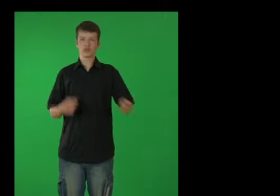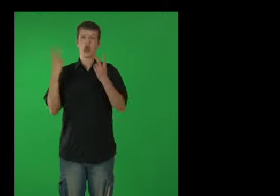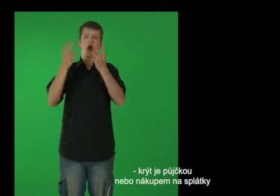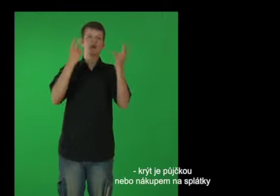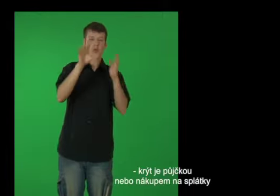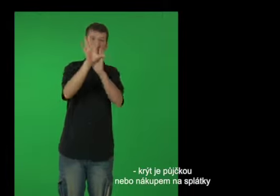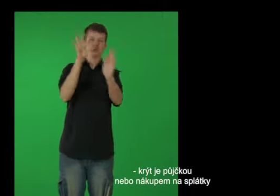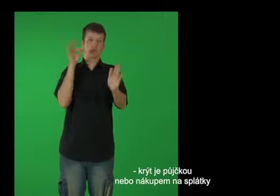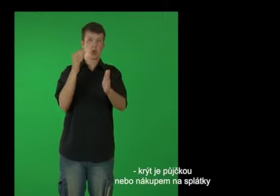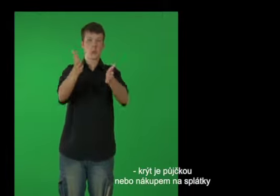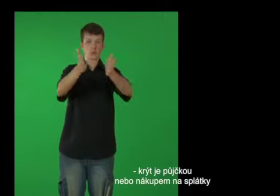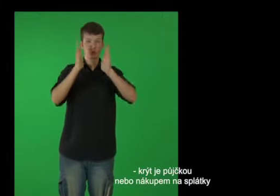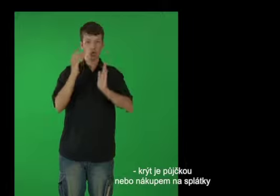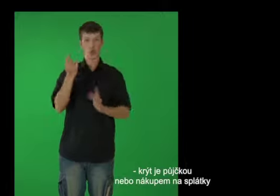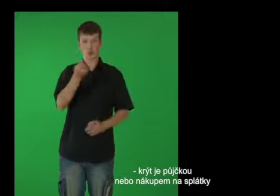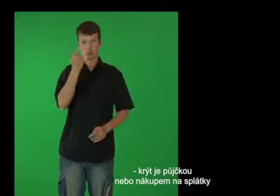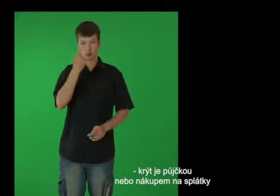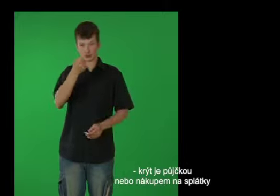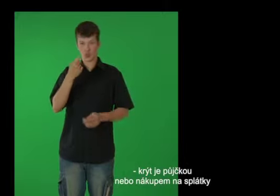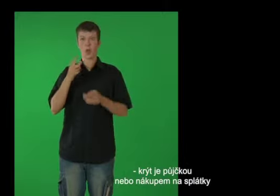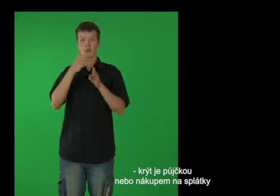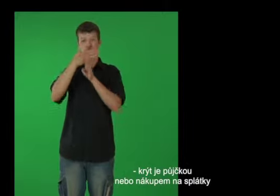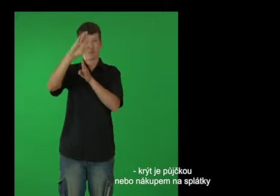Krýt je půjčkou nebo nákupem na splátky.